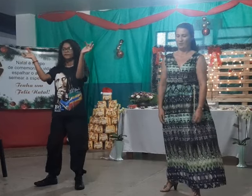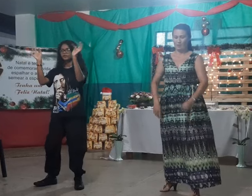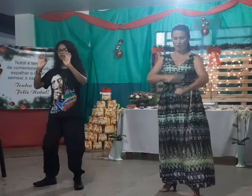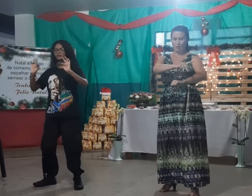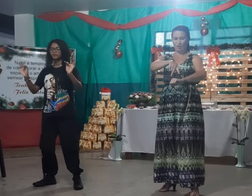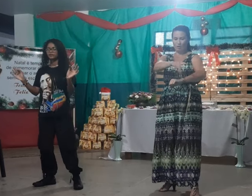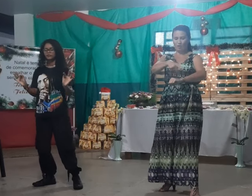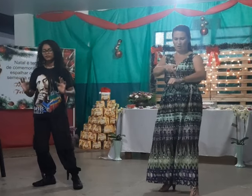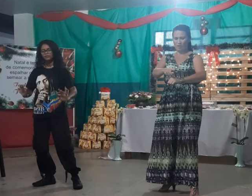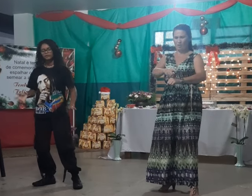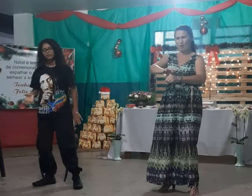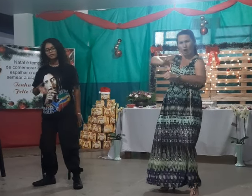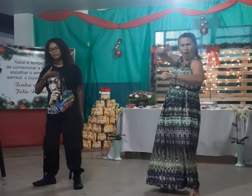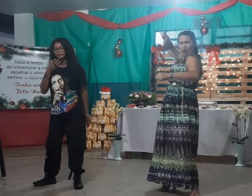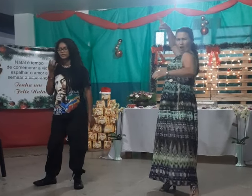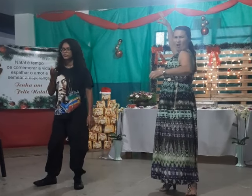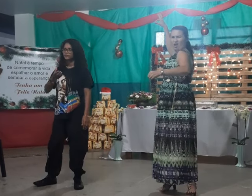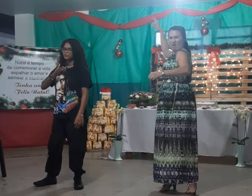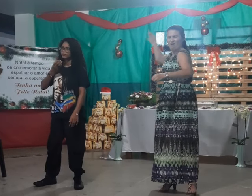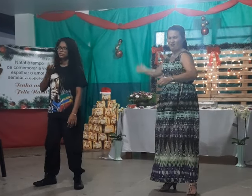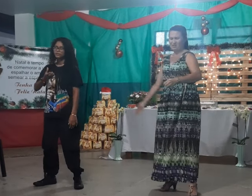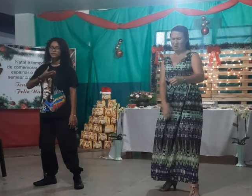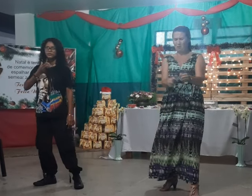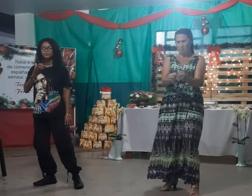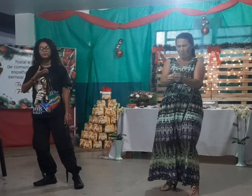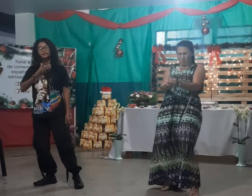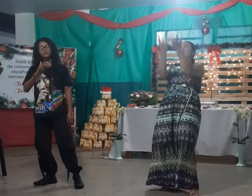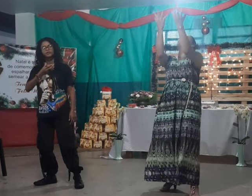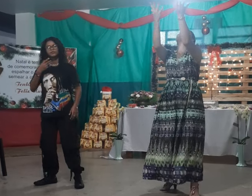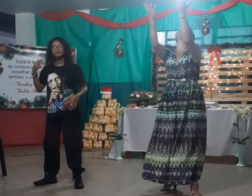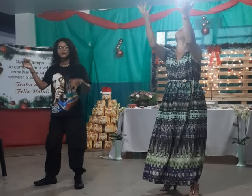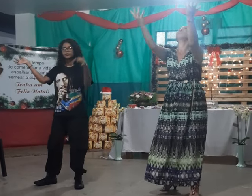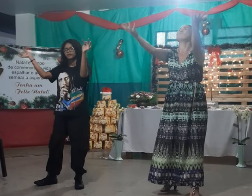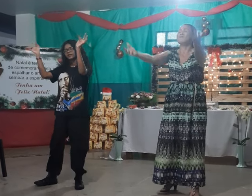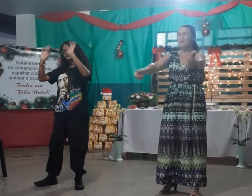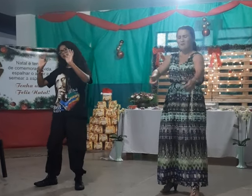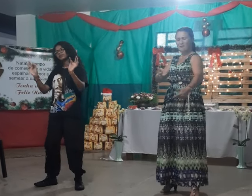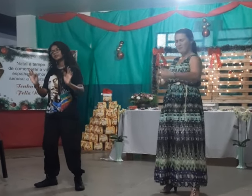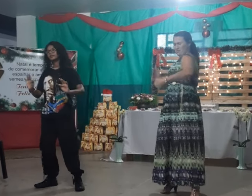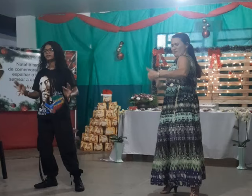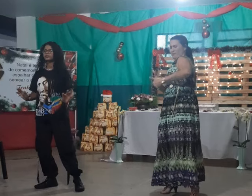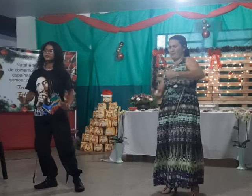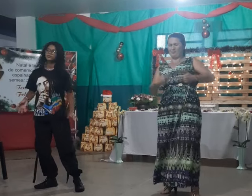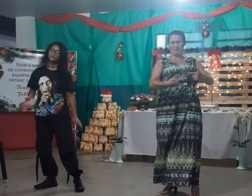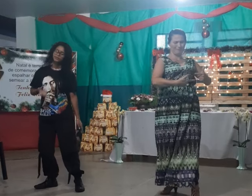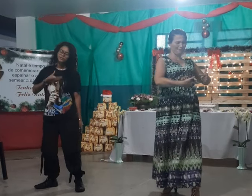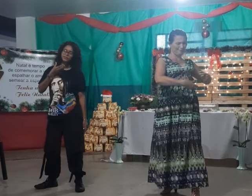A festa cristã, do velho